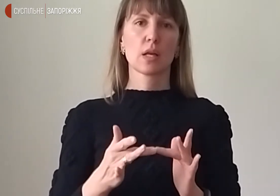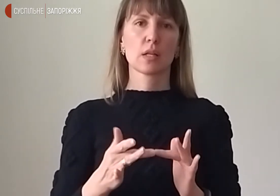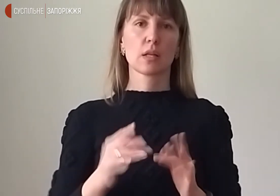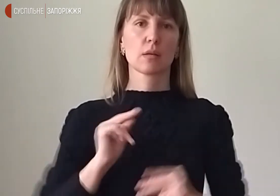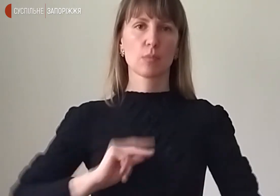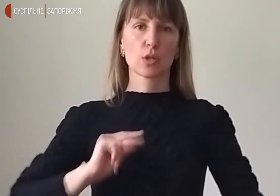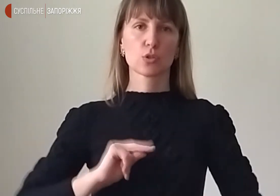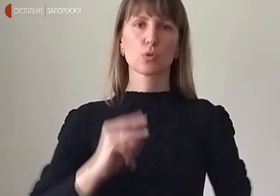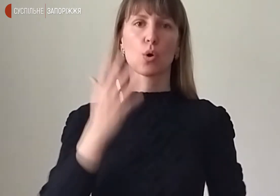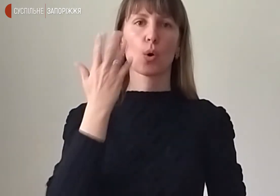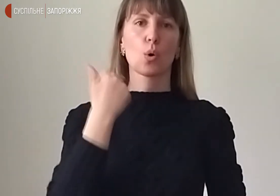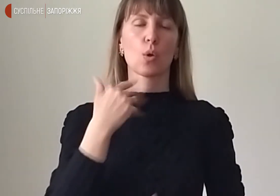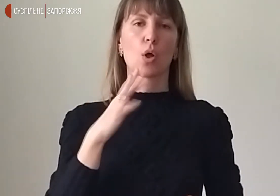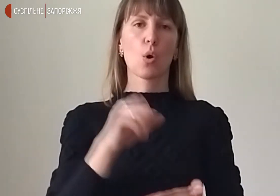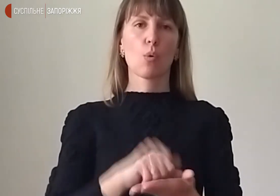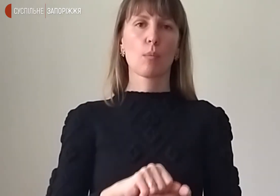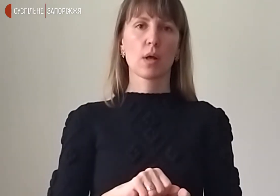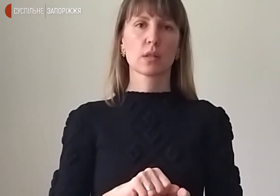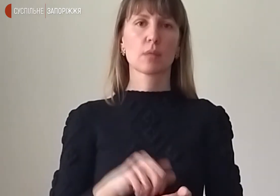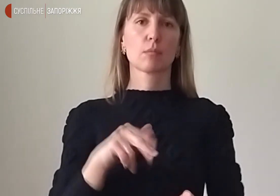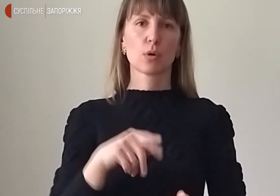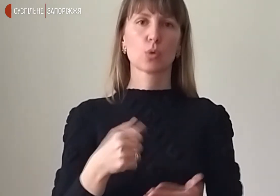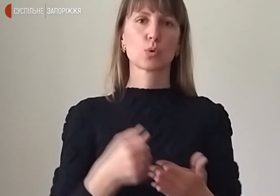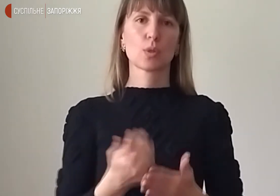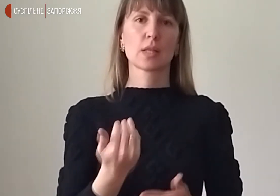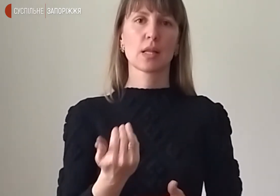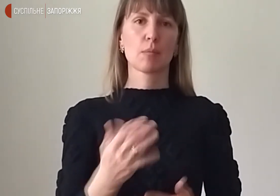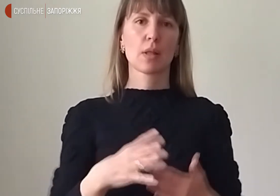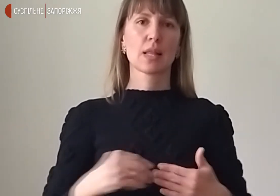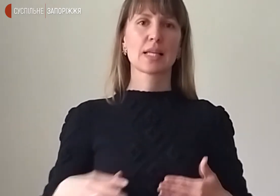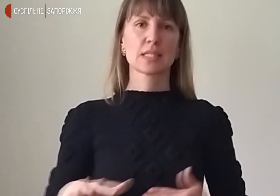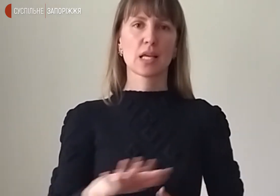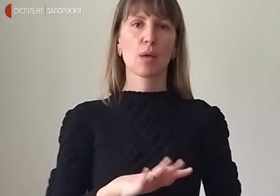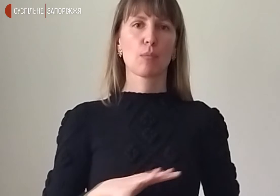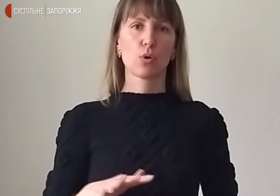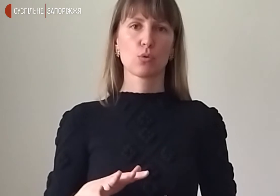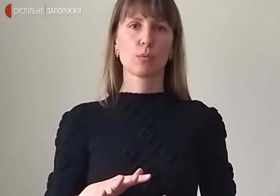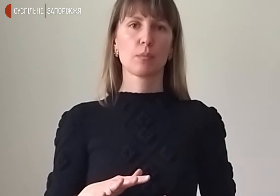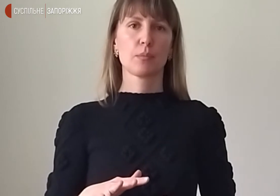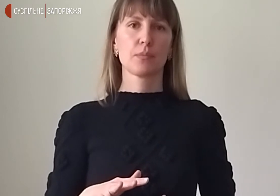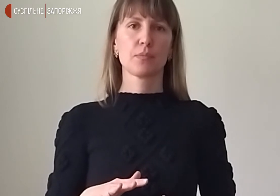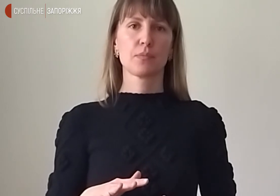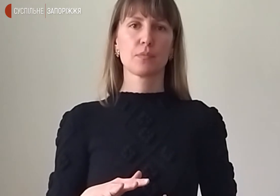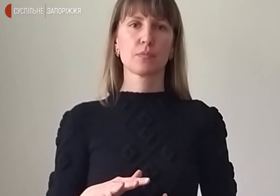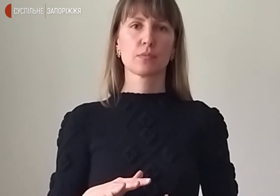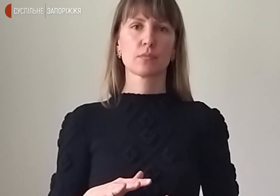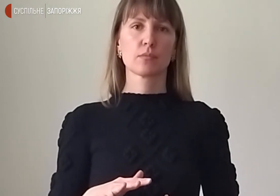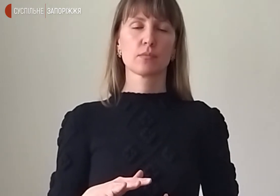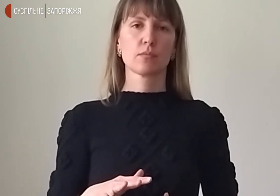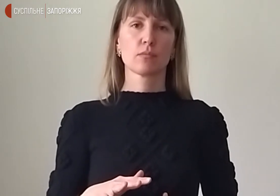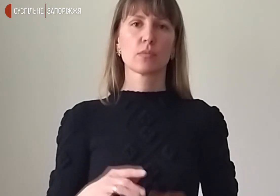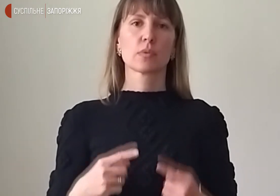Коли окупант приходить до тебе на землю, іншого